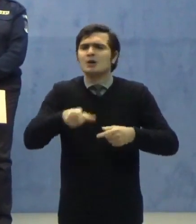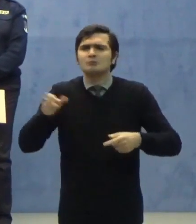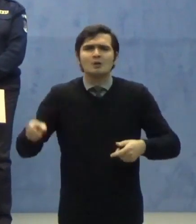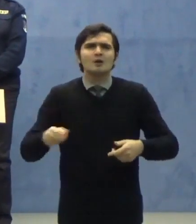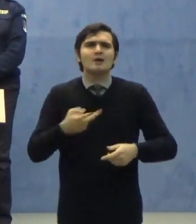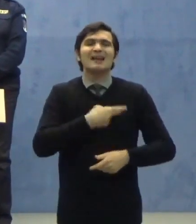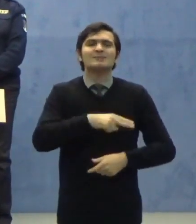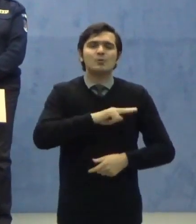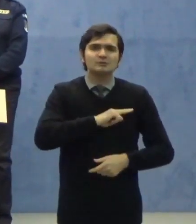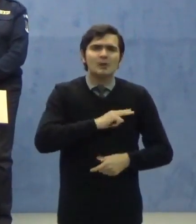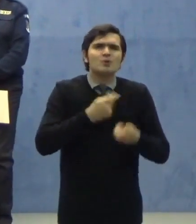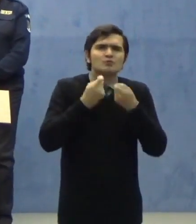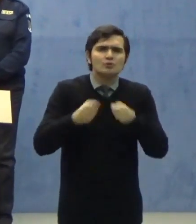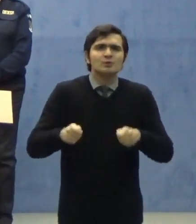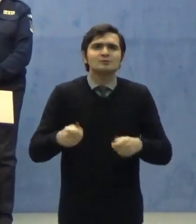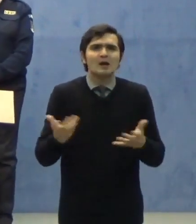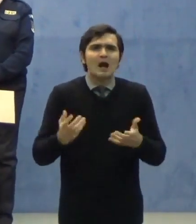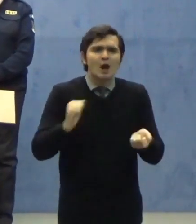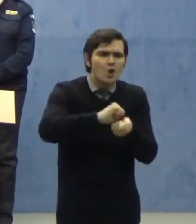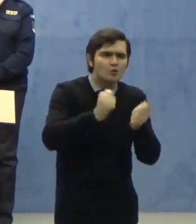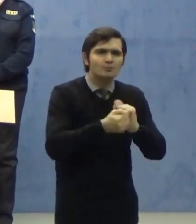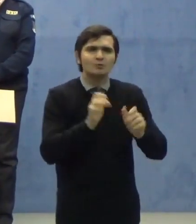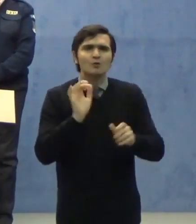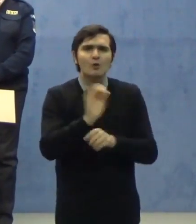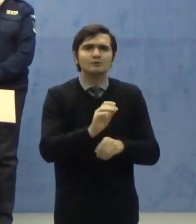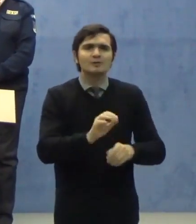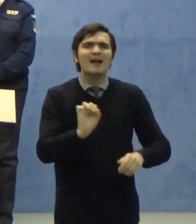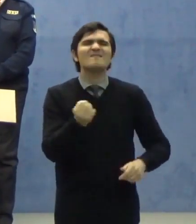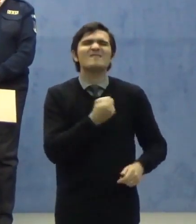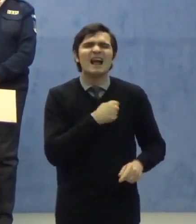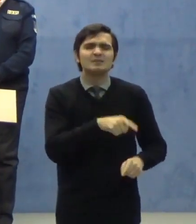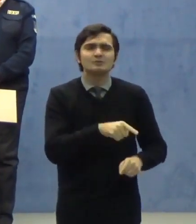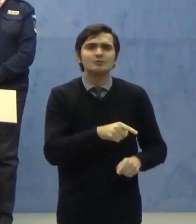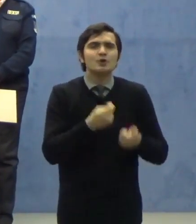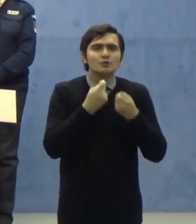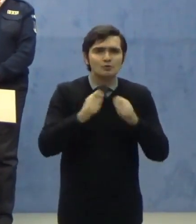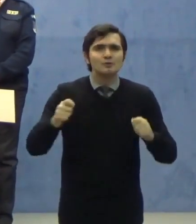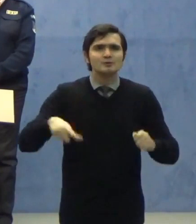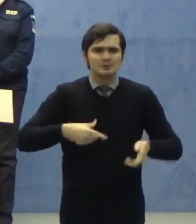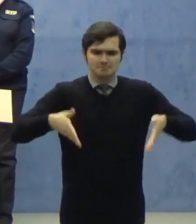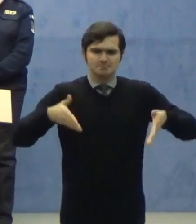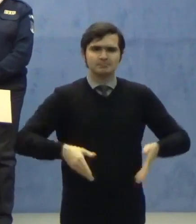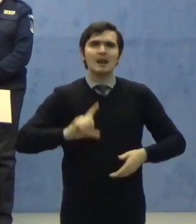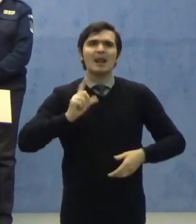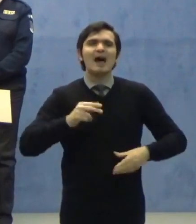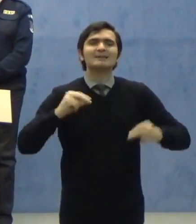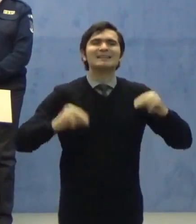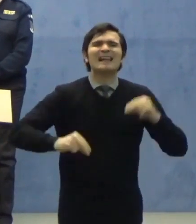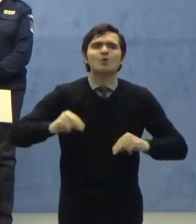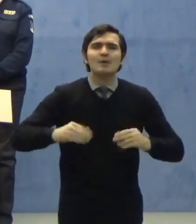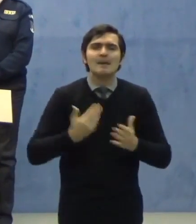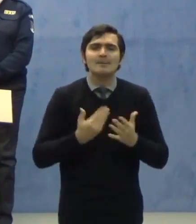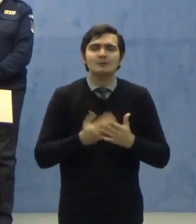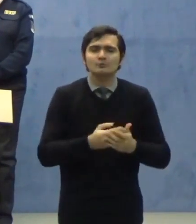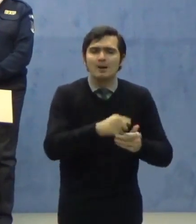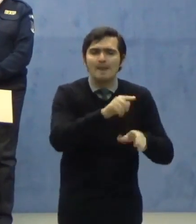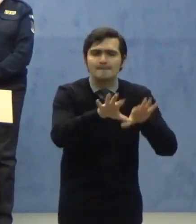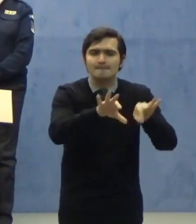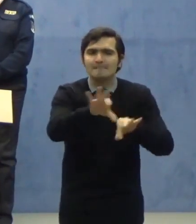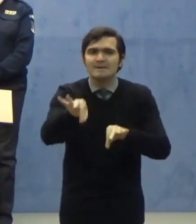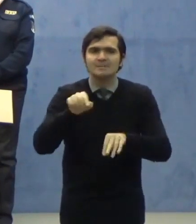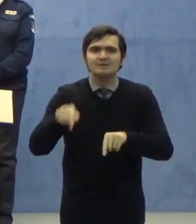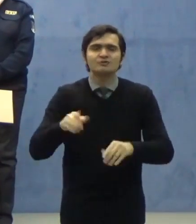toți cei care luptă împotriva fenomenului infracțional, sunt la datorie pentru a depista asemenea fapte imorale